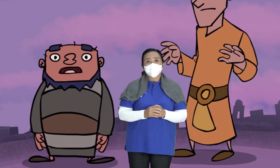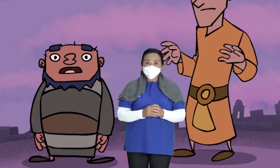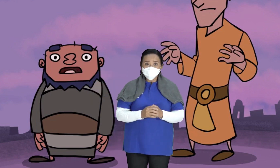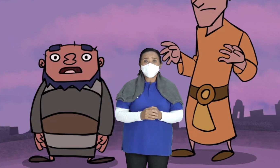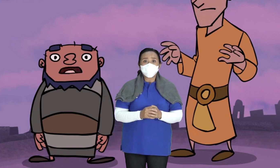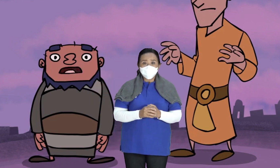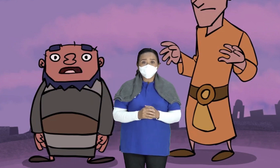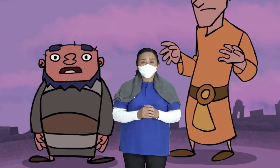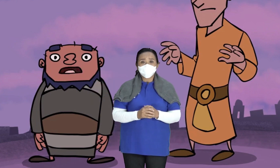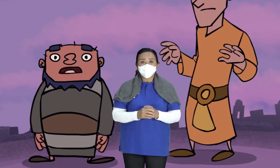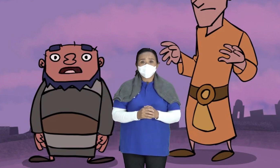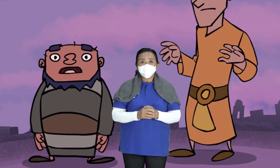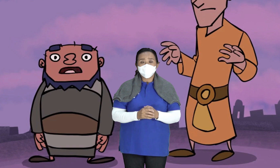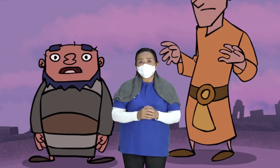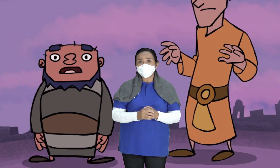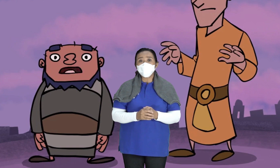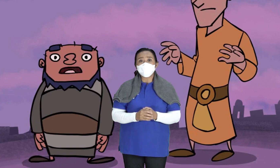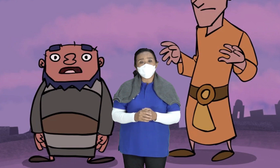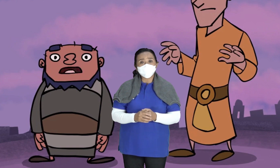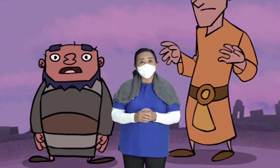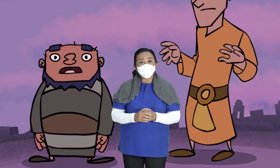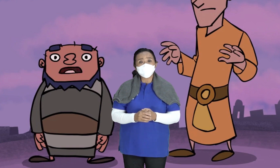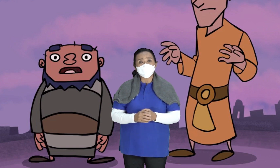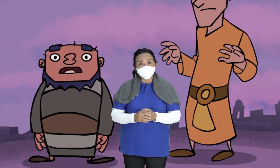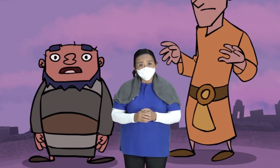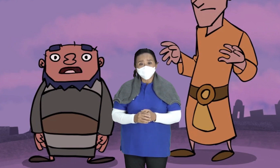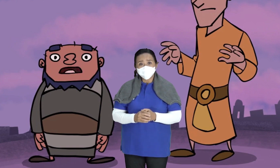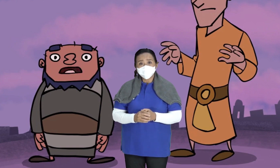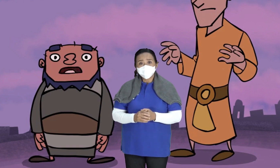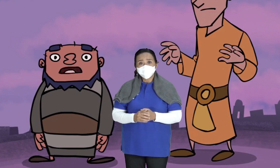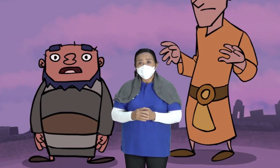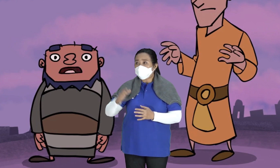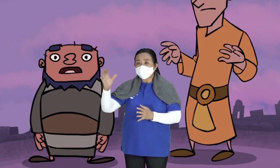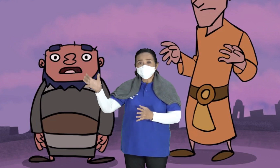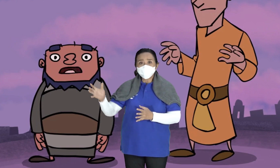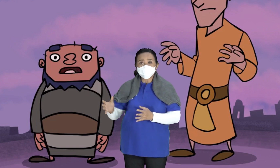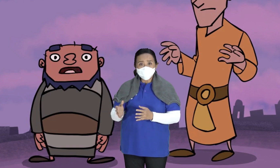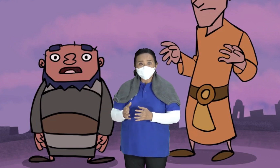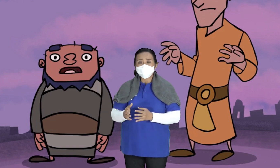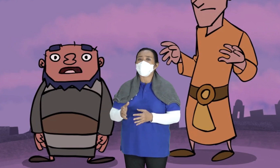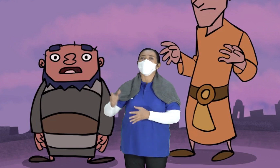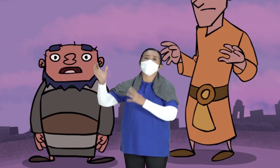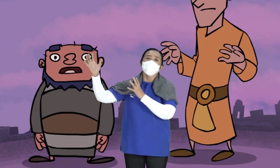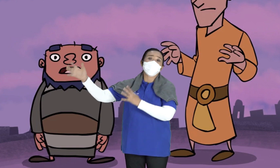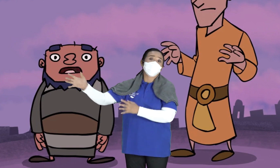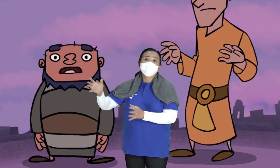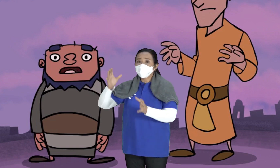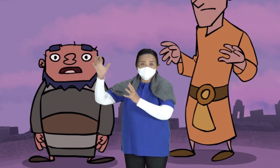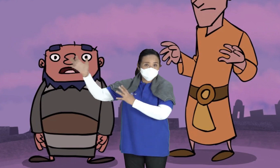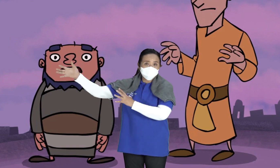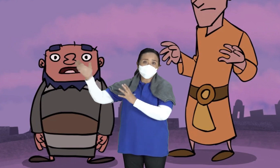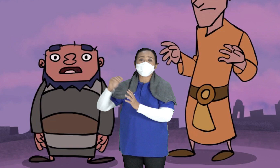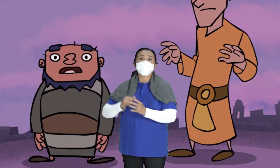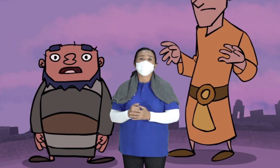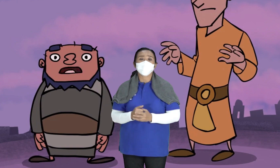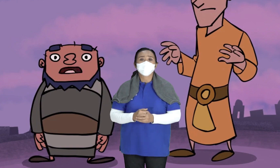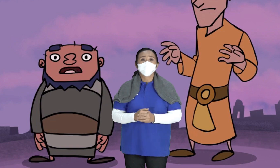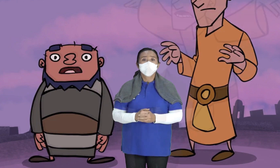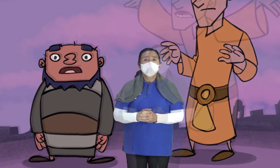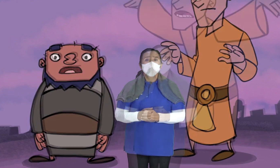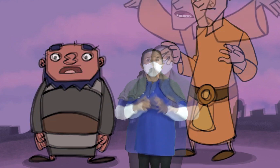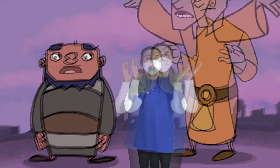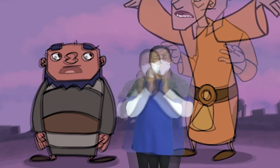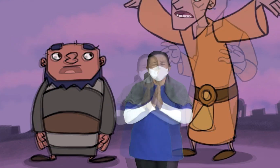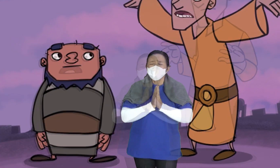Tau sungai Yordan Sungai yang ada di Israel Yang airnya deras Nah disana Suruh pergi kesana